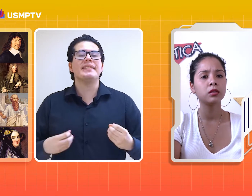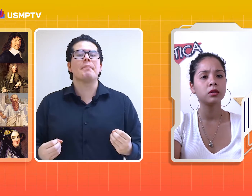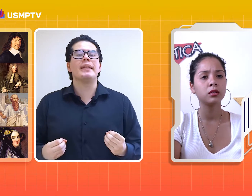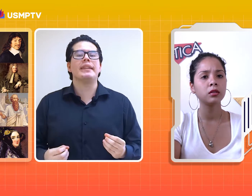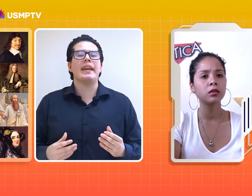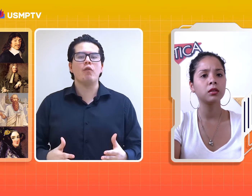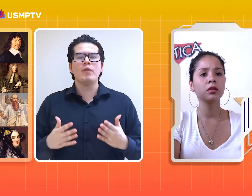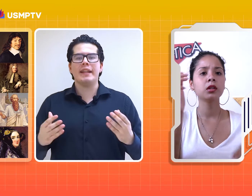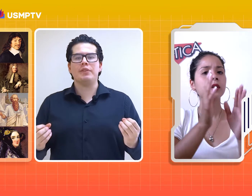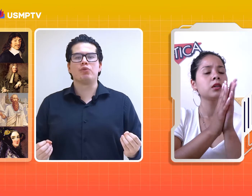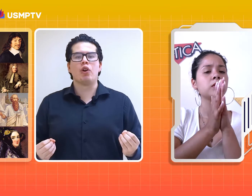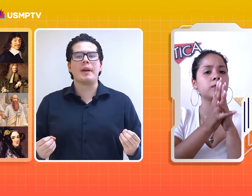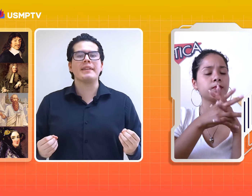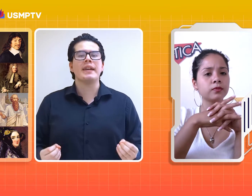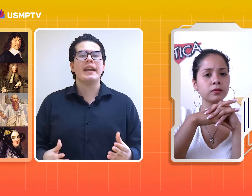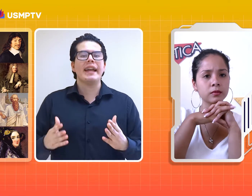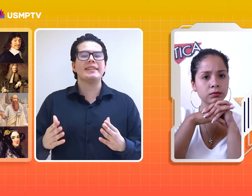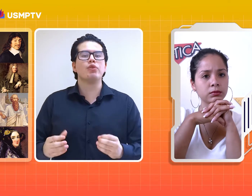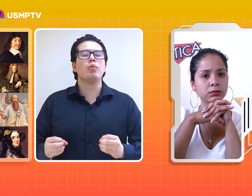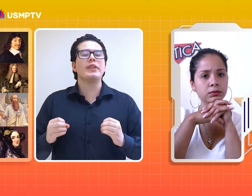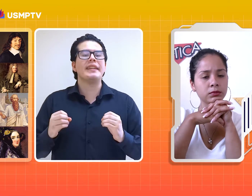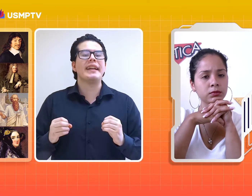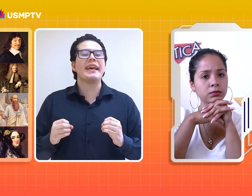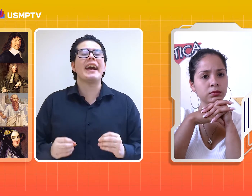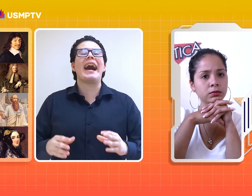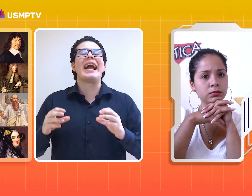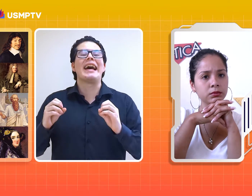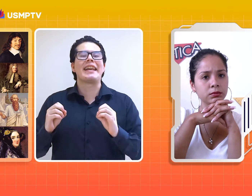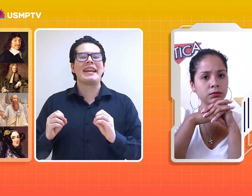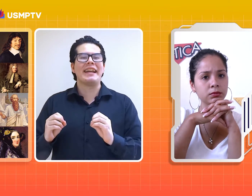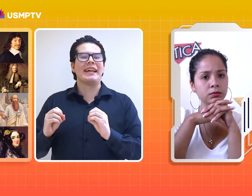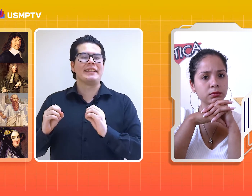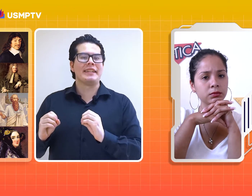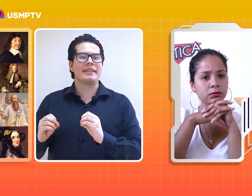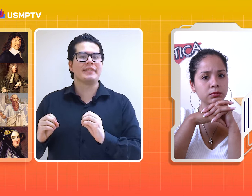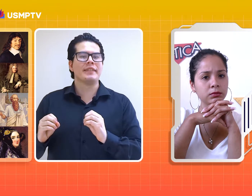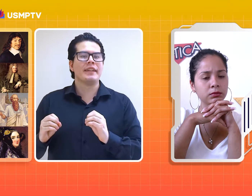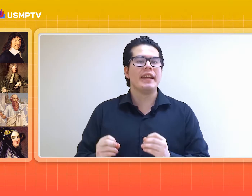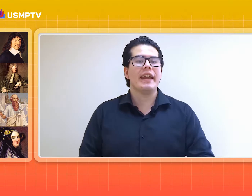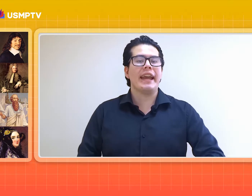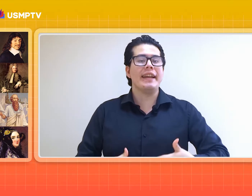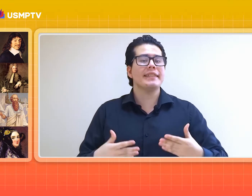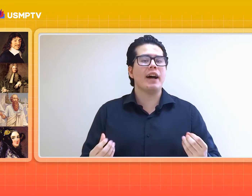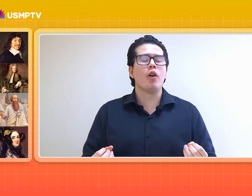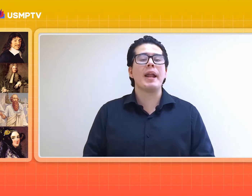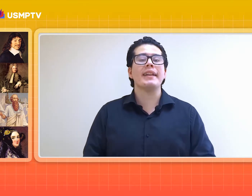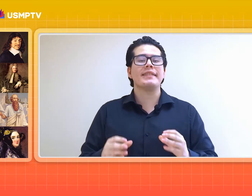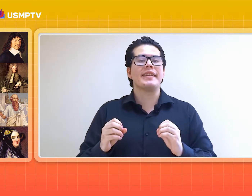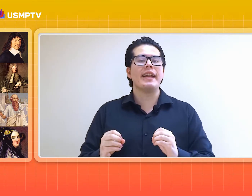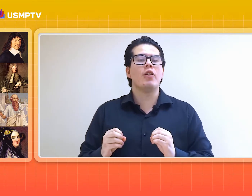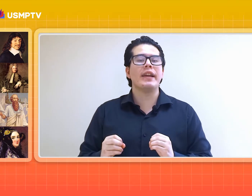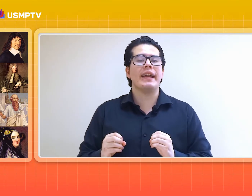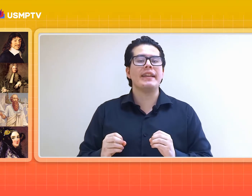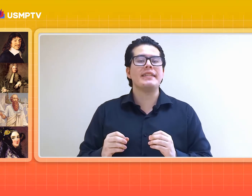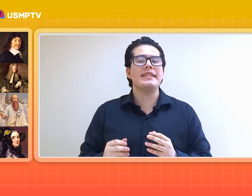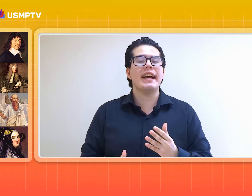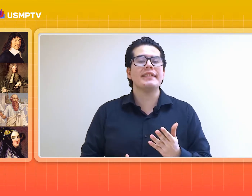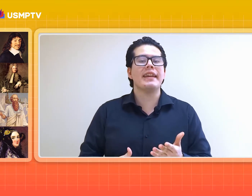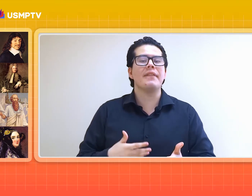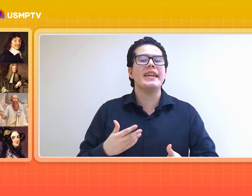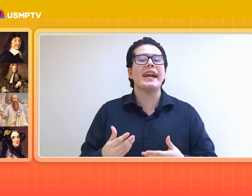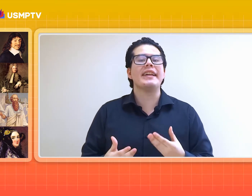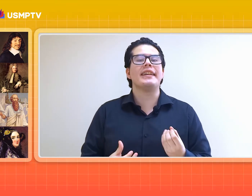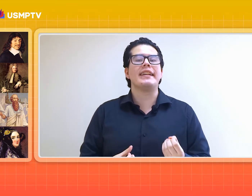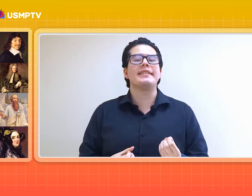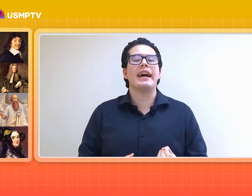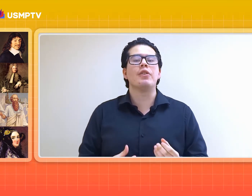precisamente una de sus obras estuvo dedicada a la regla de tres. En esta obra señaló que ya